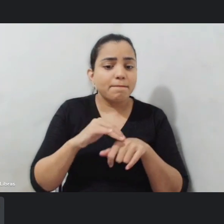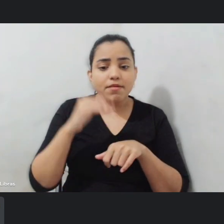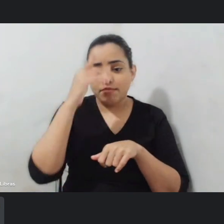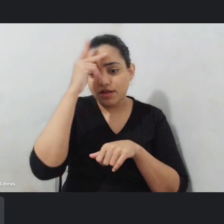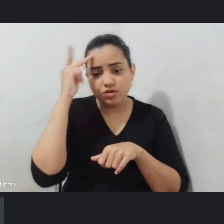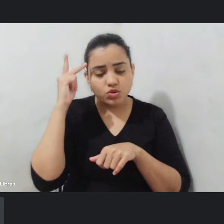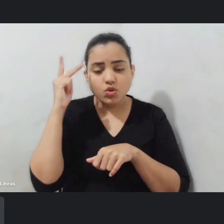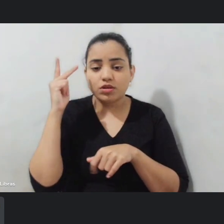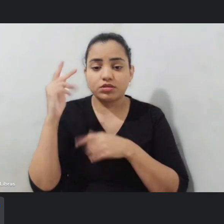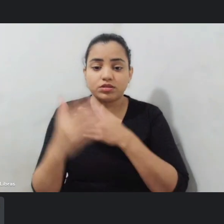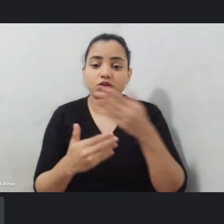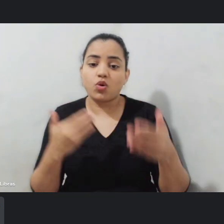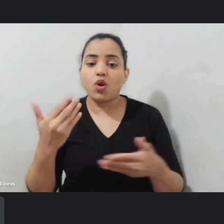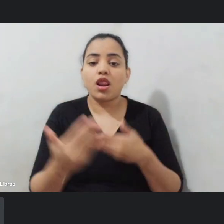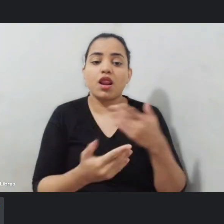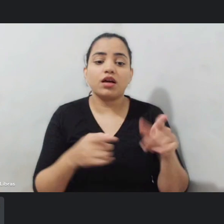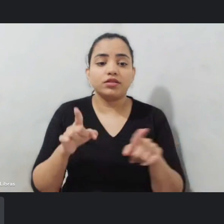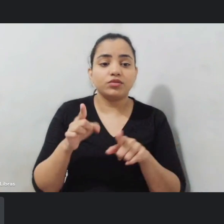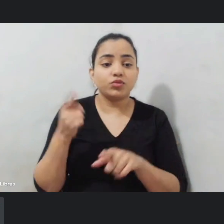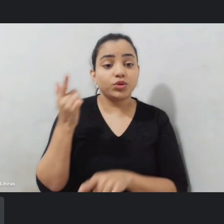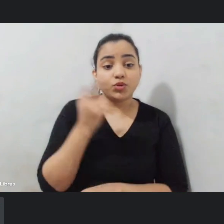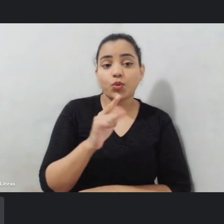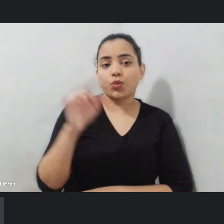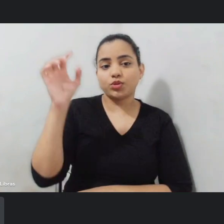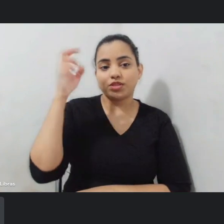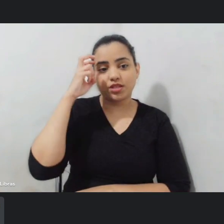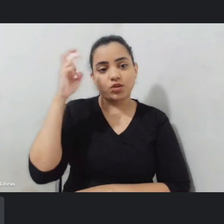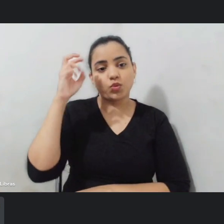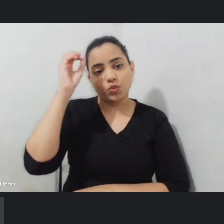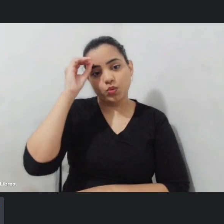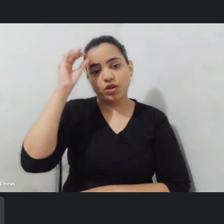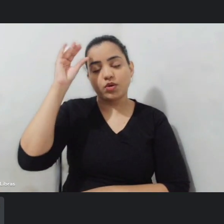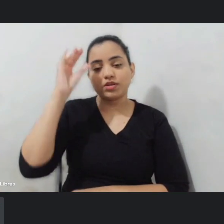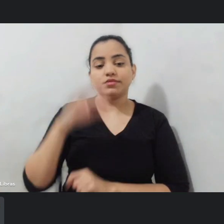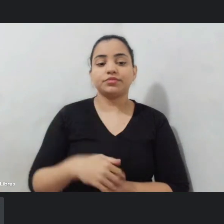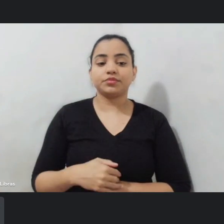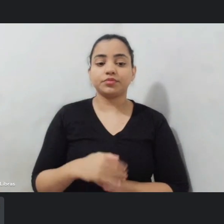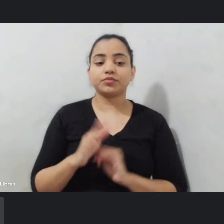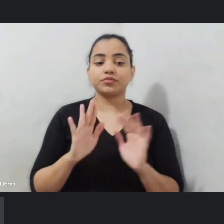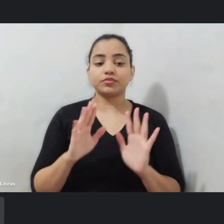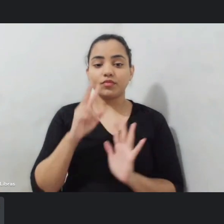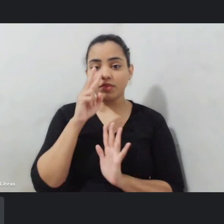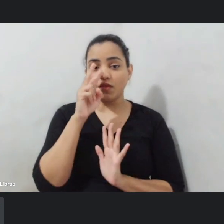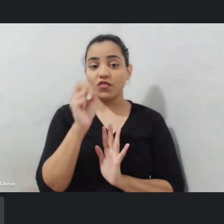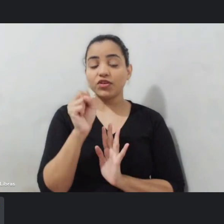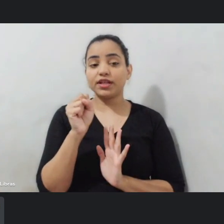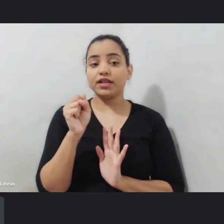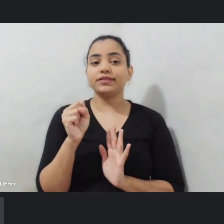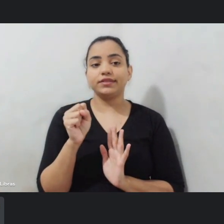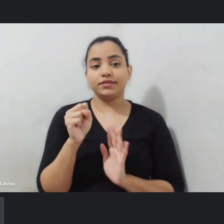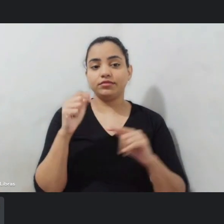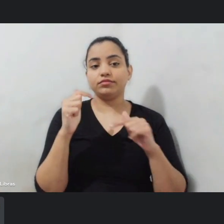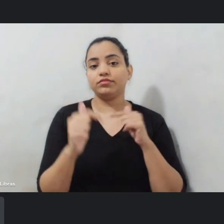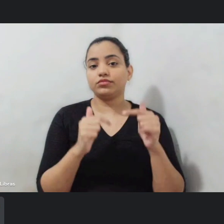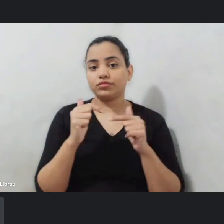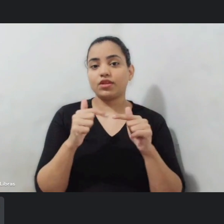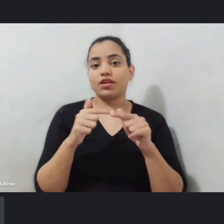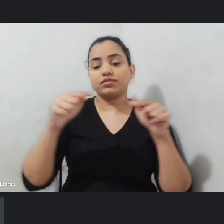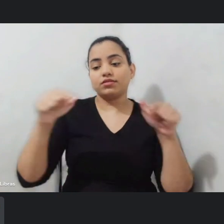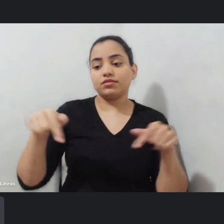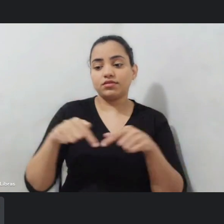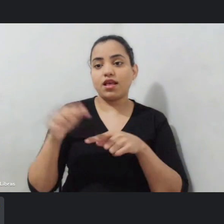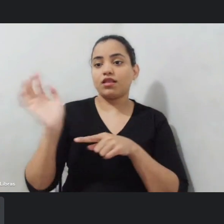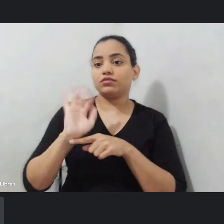das nossas informações de cultura então fortalecer a caminhada de fazer uma sala na Ribeira